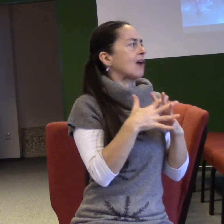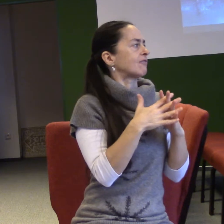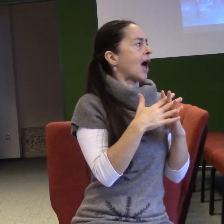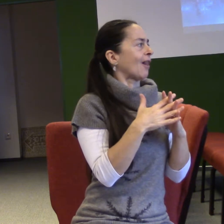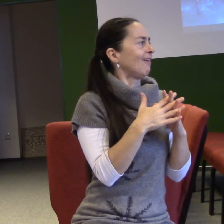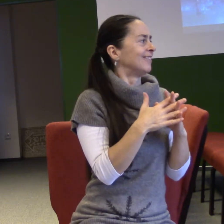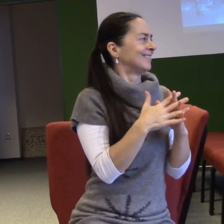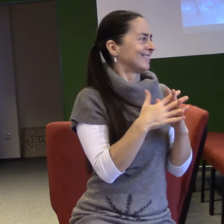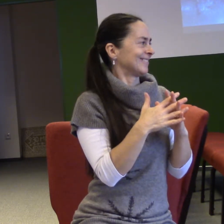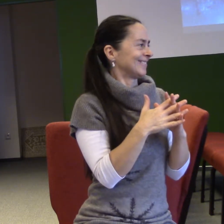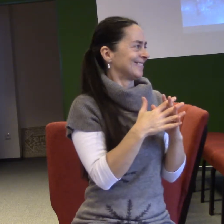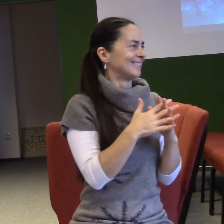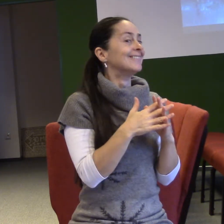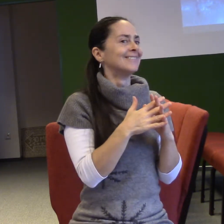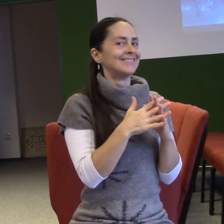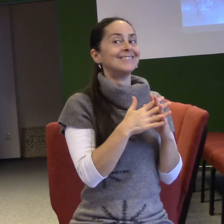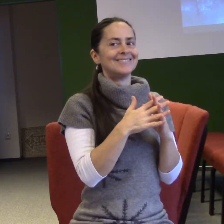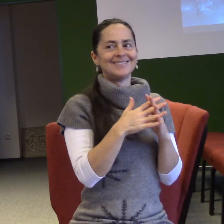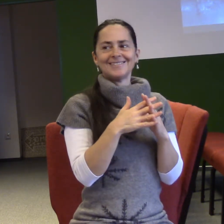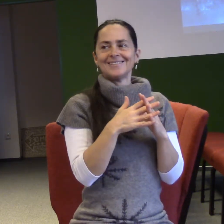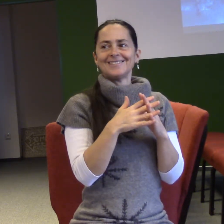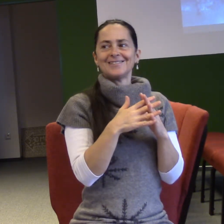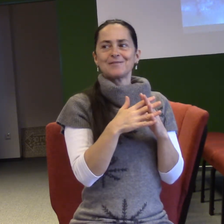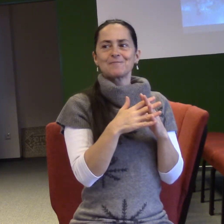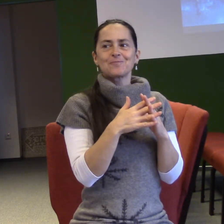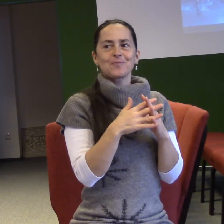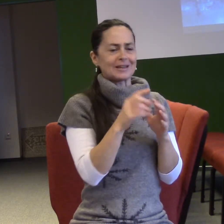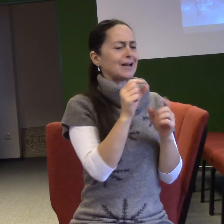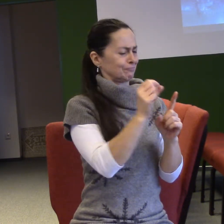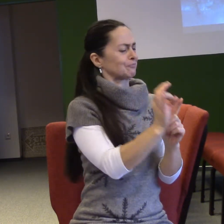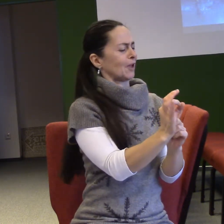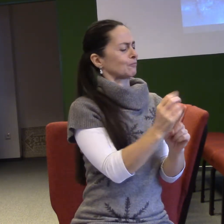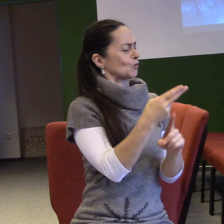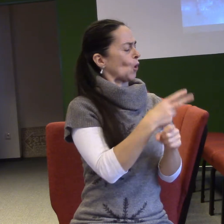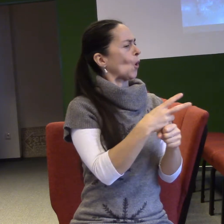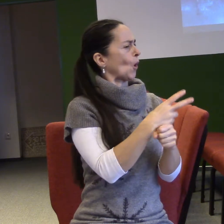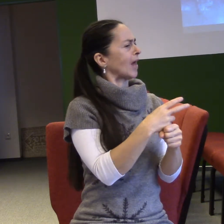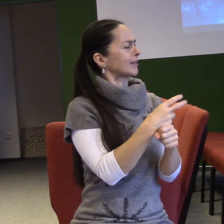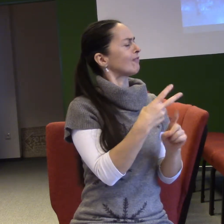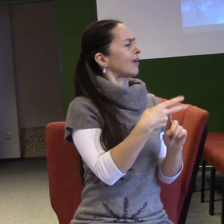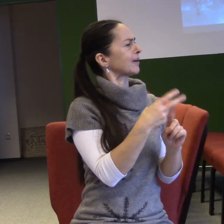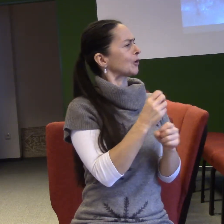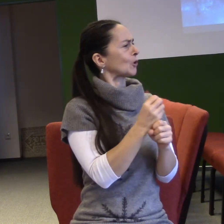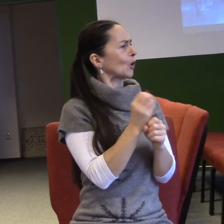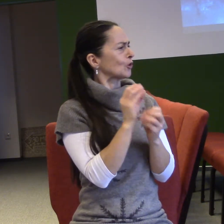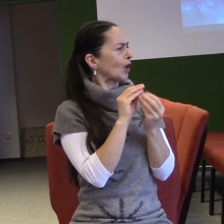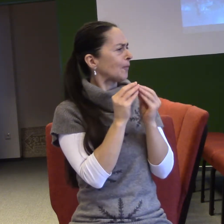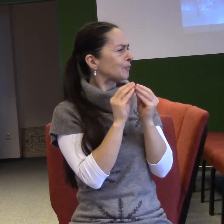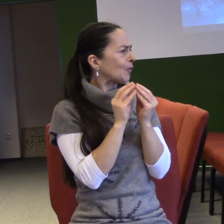Dáváte pozor. Tak prostě ta dobrá kulička, která je obálná kokosem. Tak si představte, že má kolem